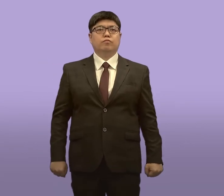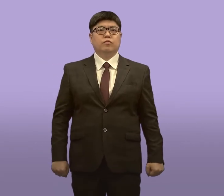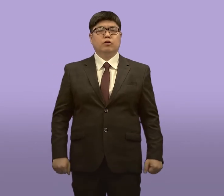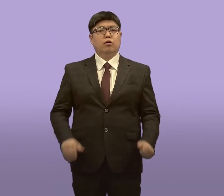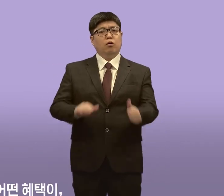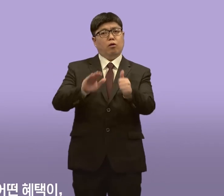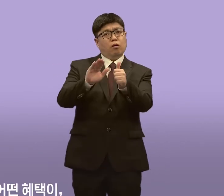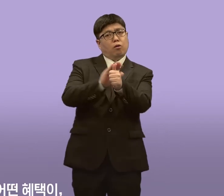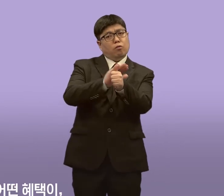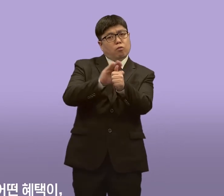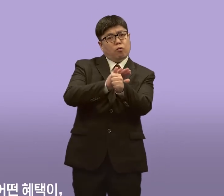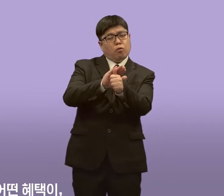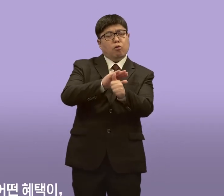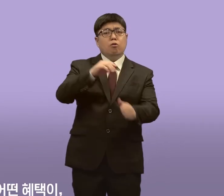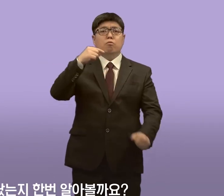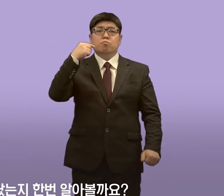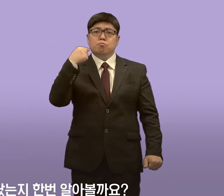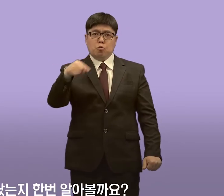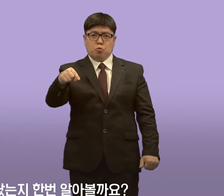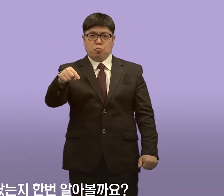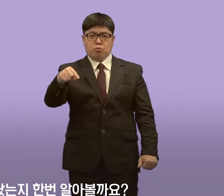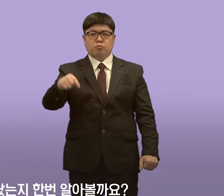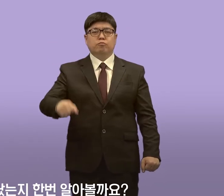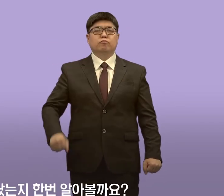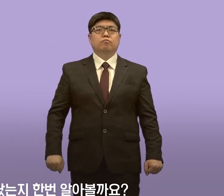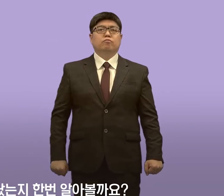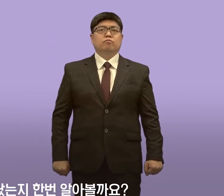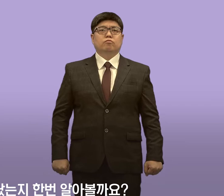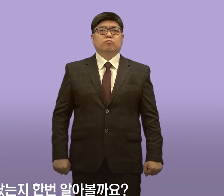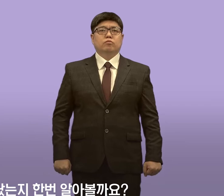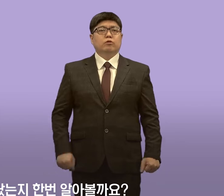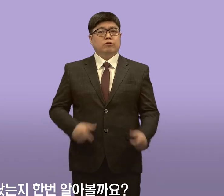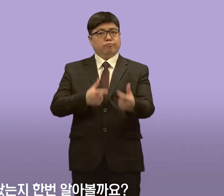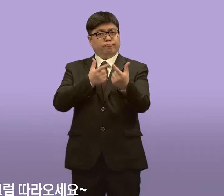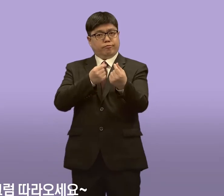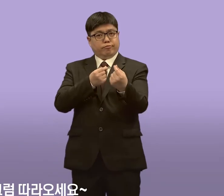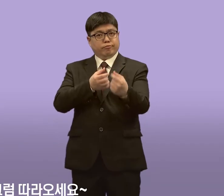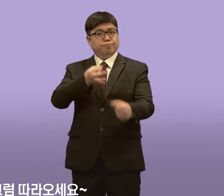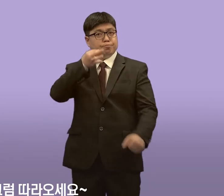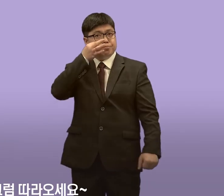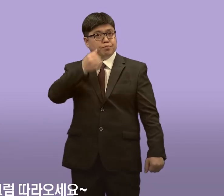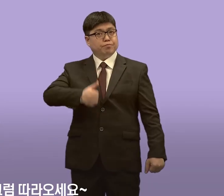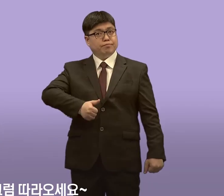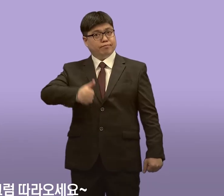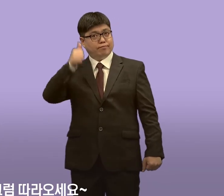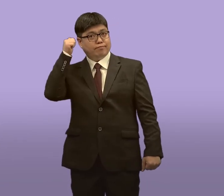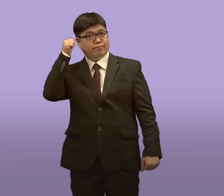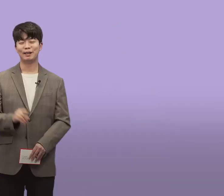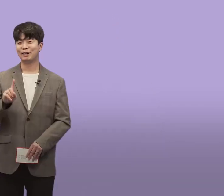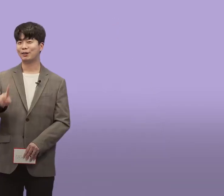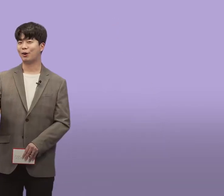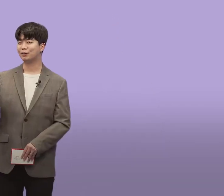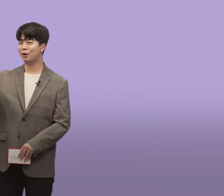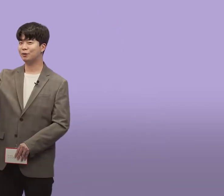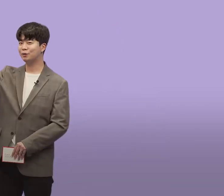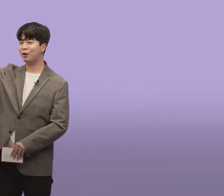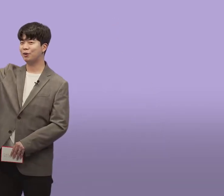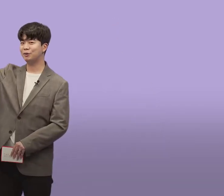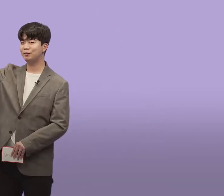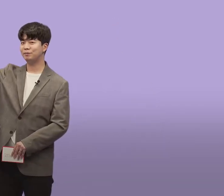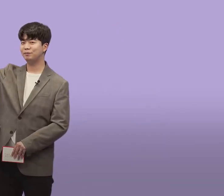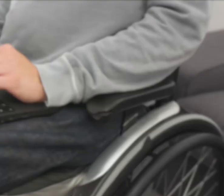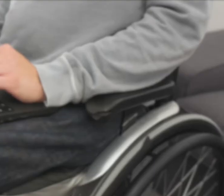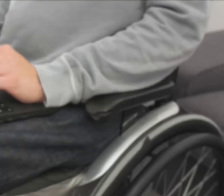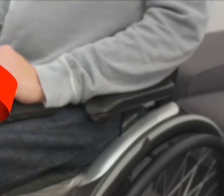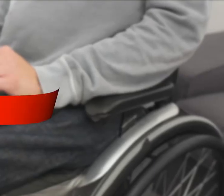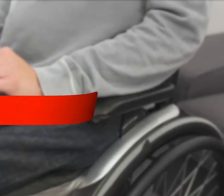그럼 어떤 혜택이 얼마나 늘어났는지 한번 알아볼까요? 자 그럼 따라오세요. 고고고